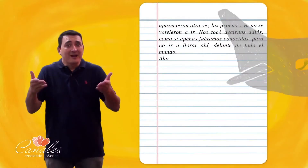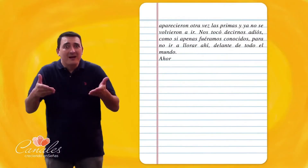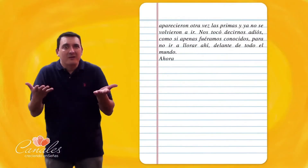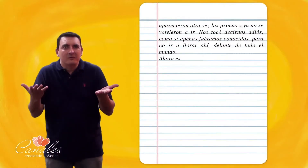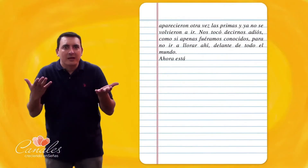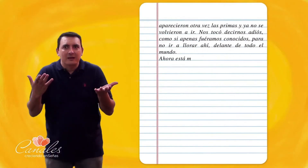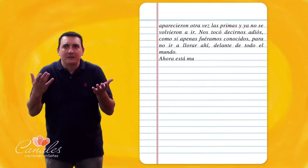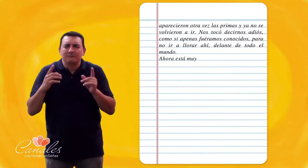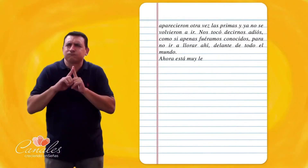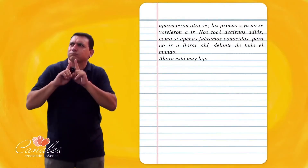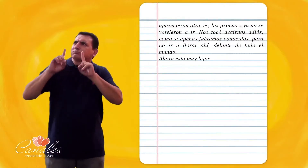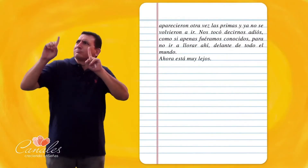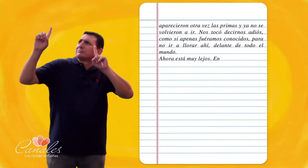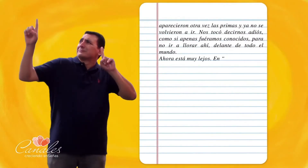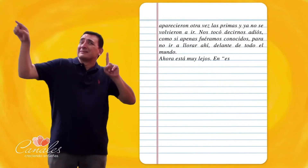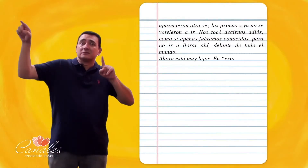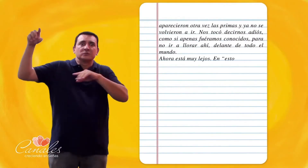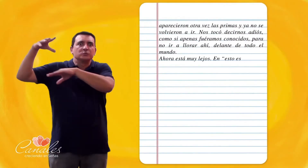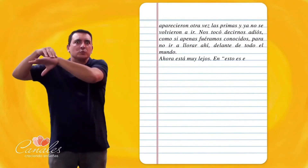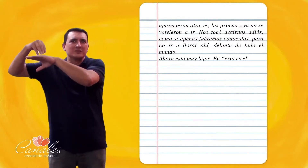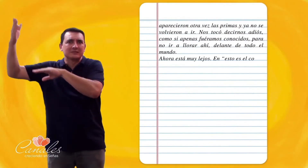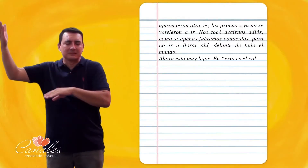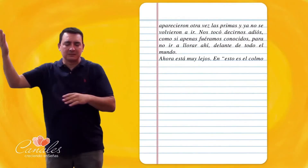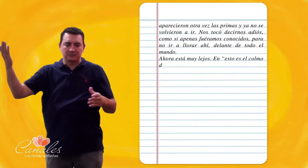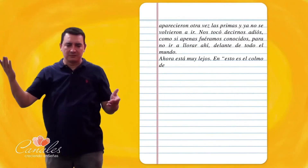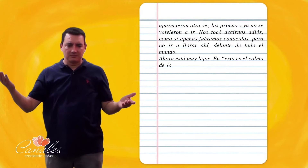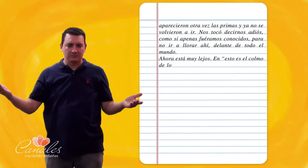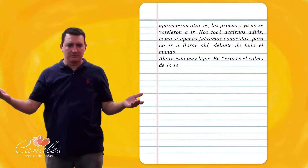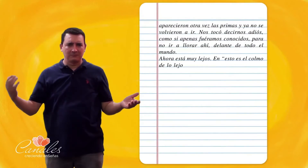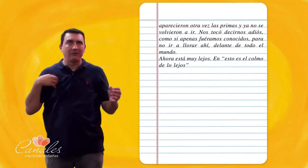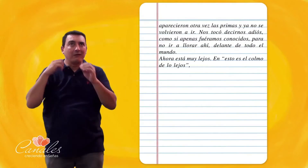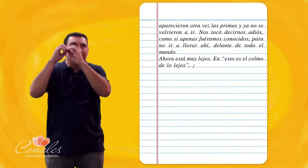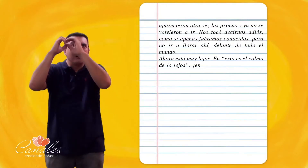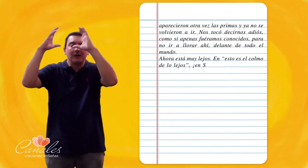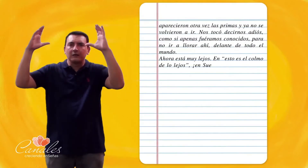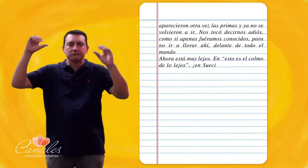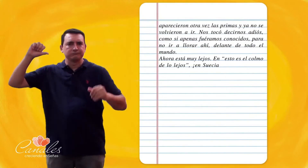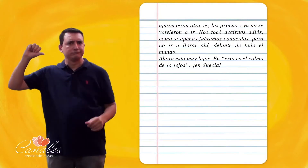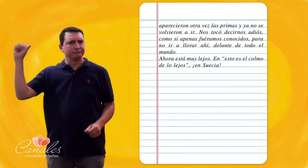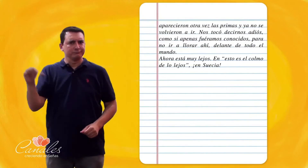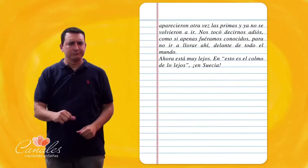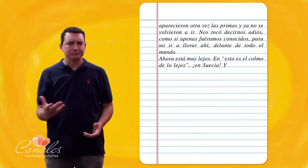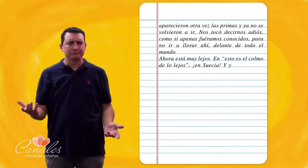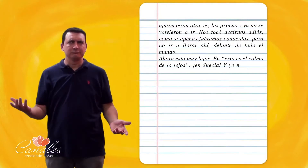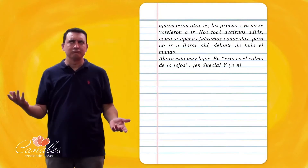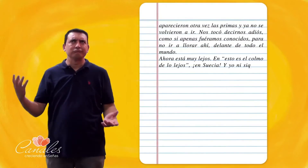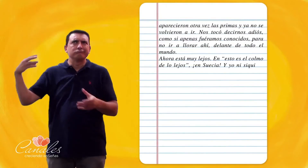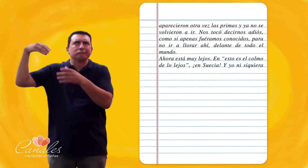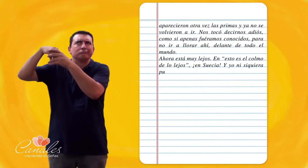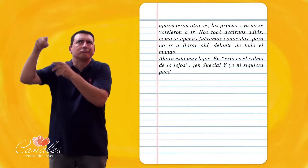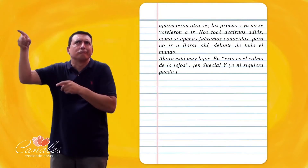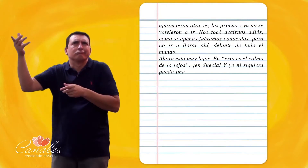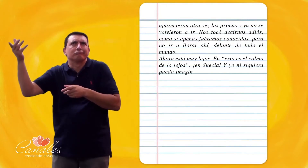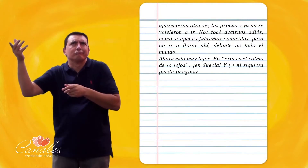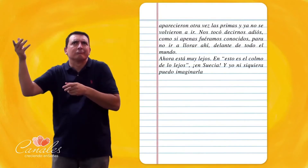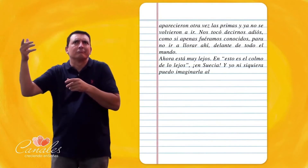Ahora está muy lejos Esto es el colmo De lejos En Suecia Y yo ni siquiera Puedo